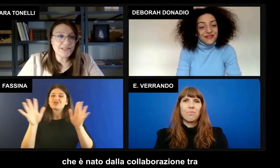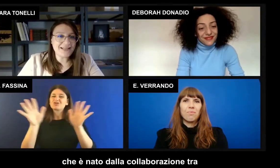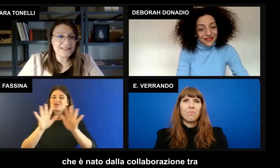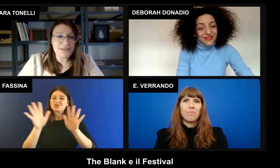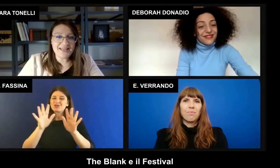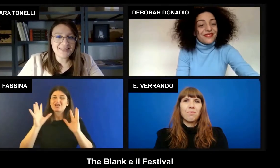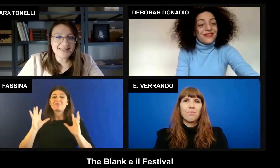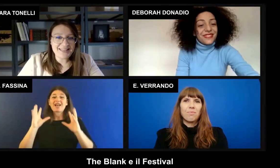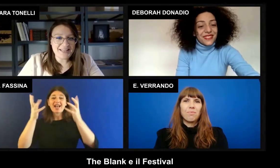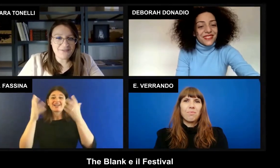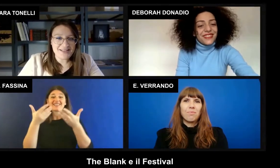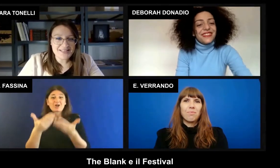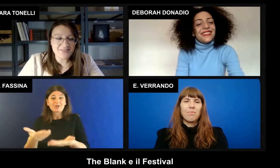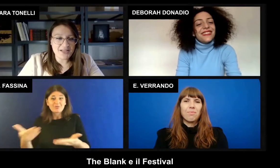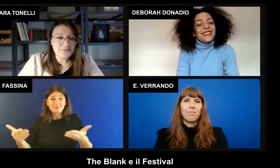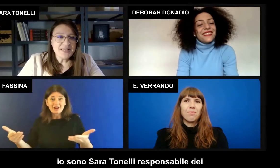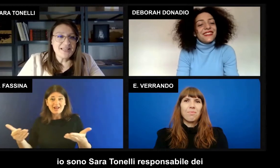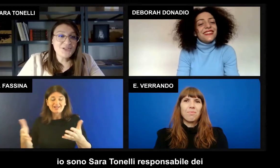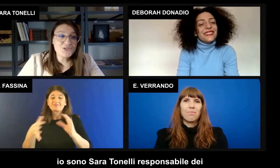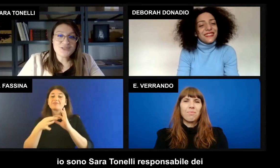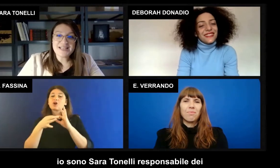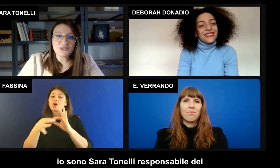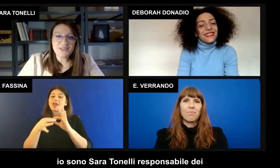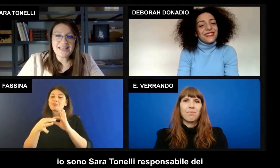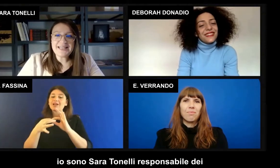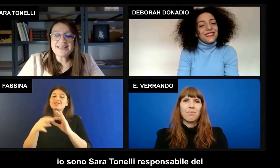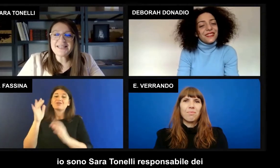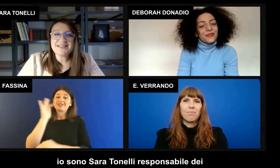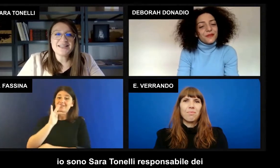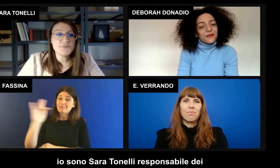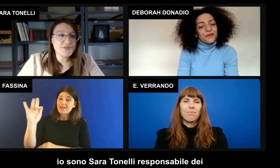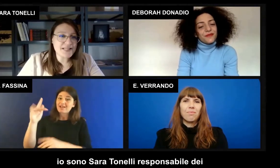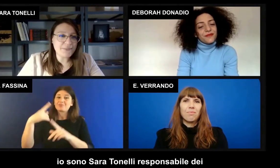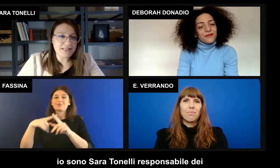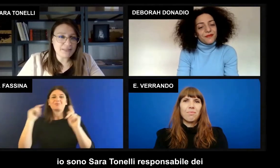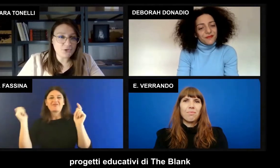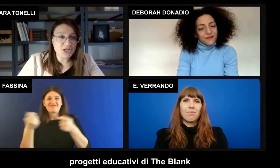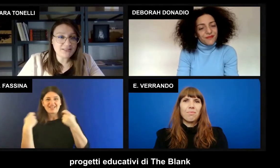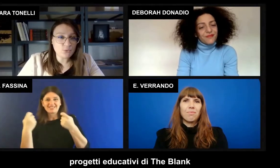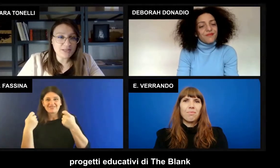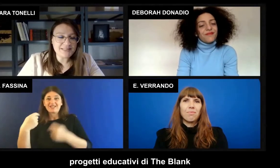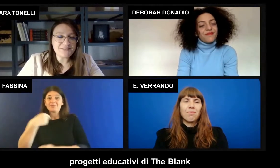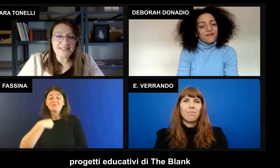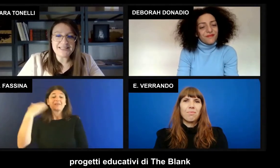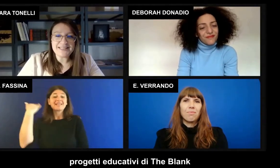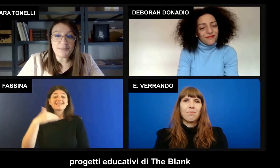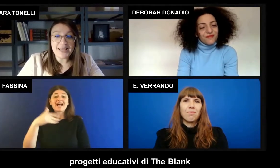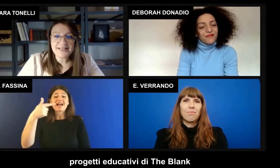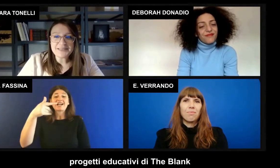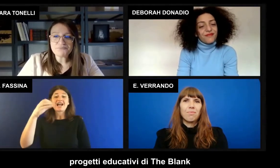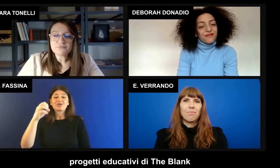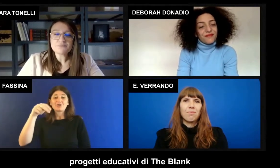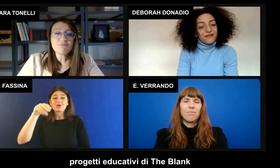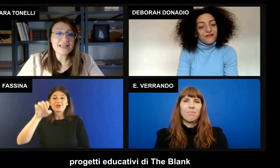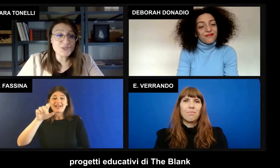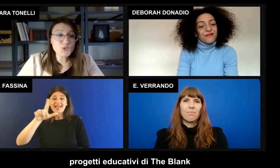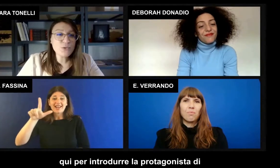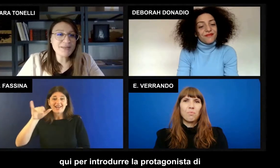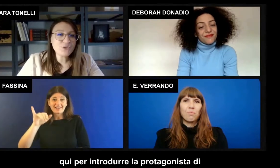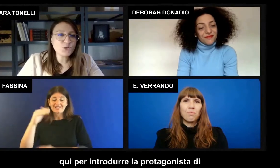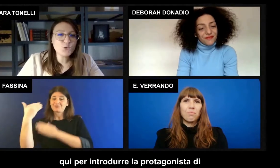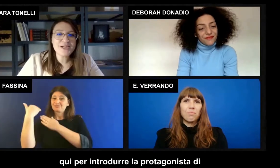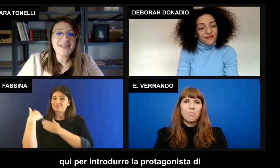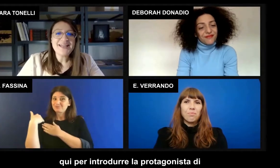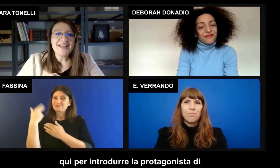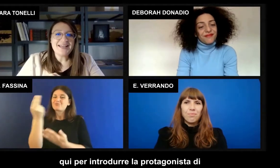collaborazione tra The Blank e il festival io sono Sara Tonelli responsabile dei progetti educativi di The Blank e